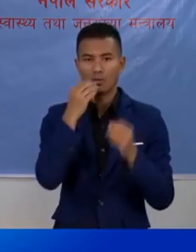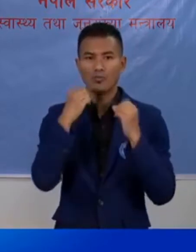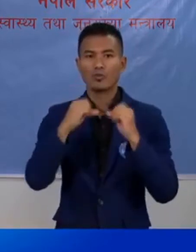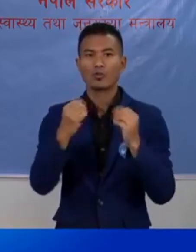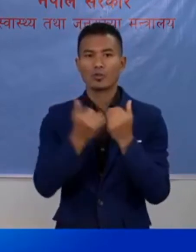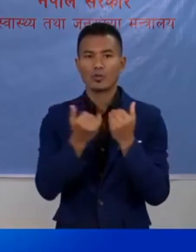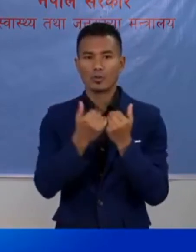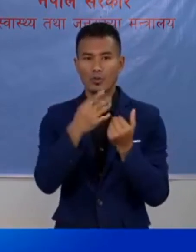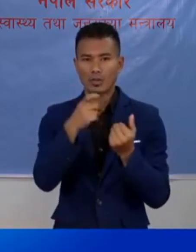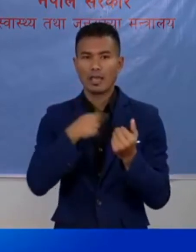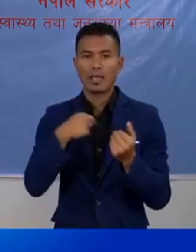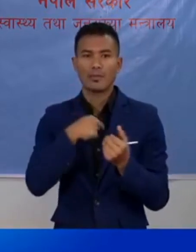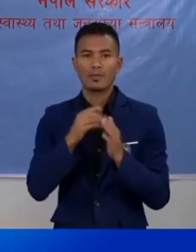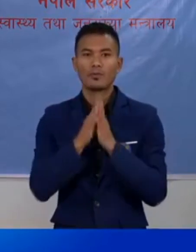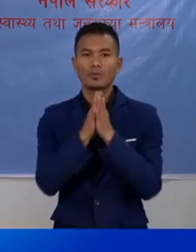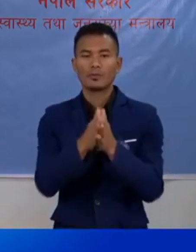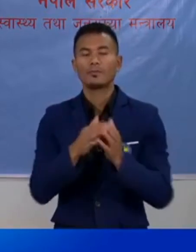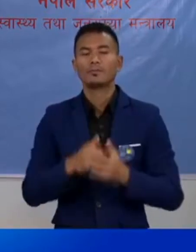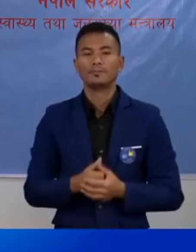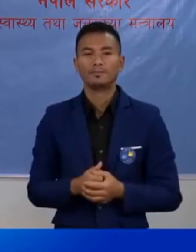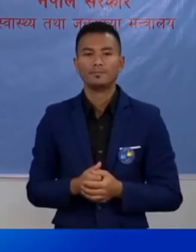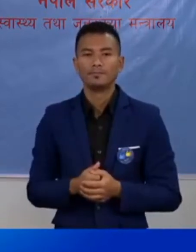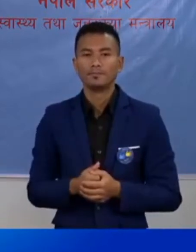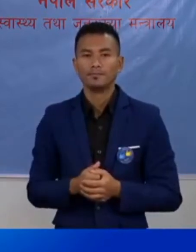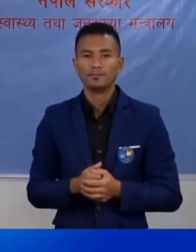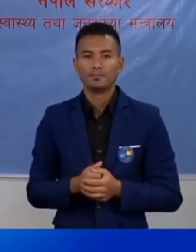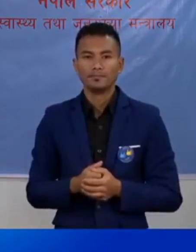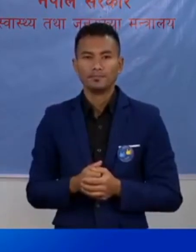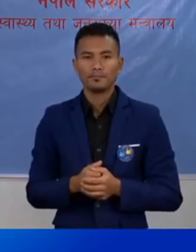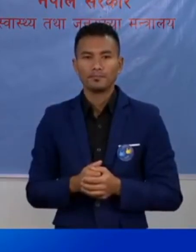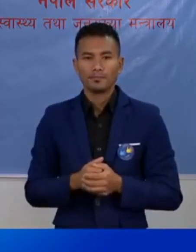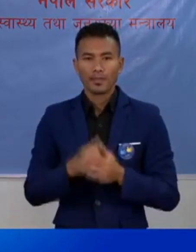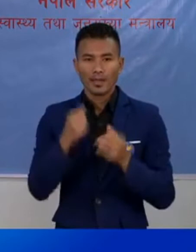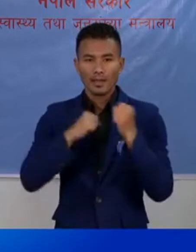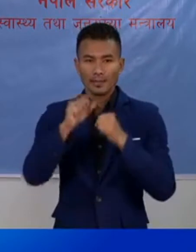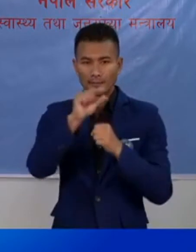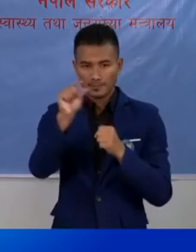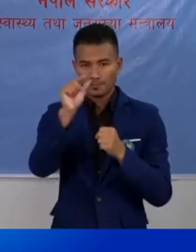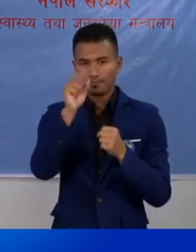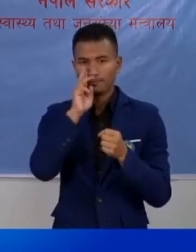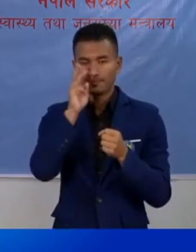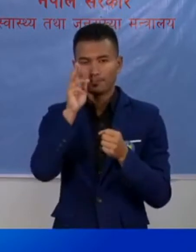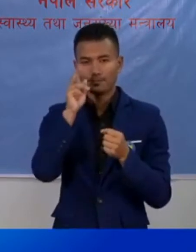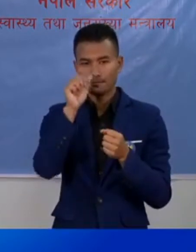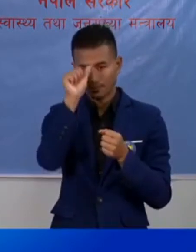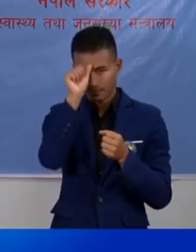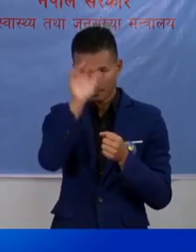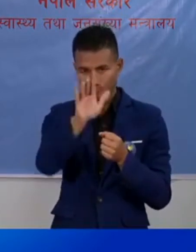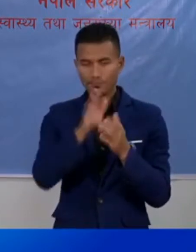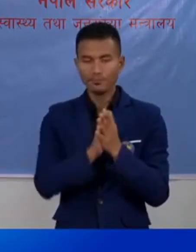पर्योग करे दिनूना, आमे अन्रोद गर्छाओ, केई क्रियाकला भरुक बारे मा अब्डेट गराऊना